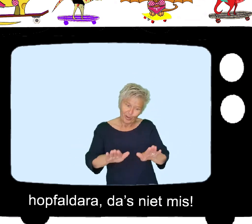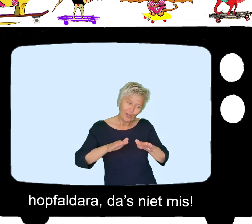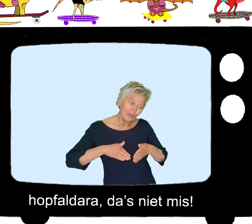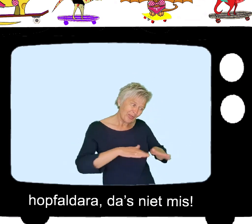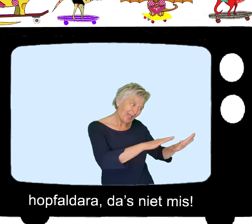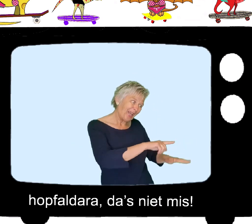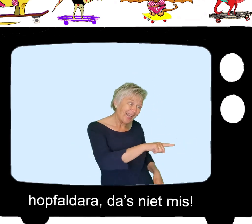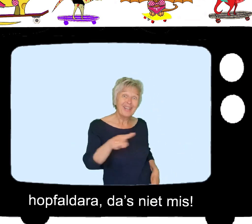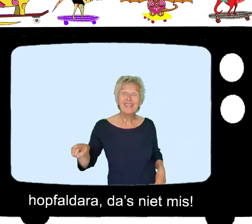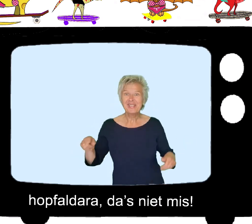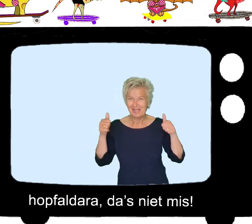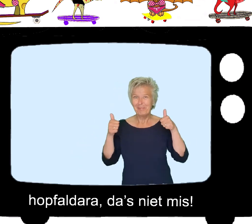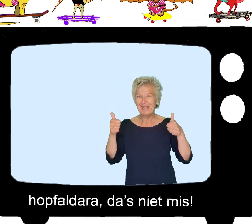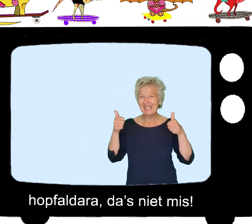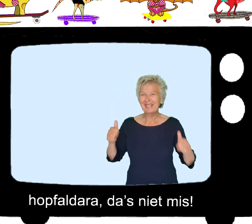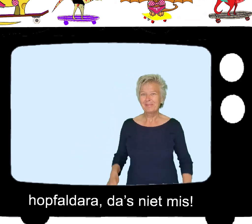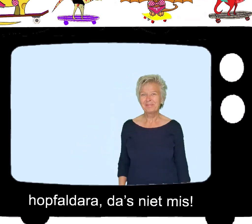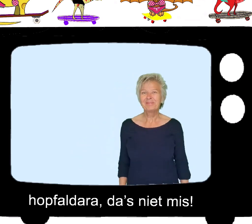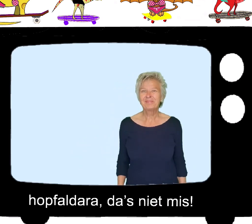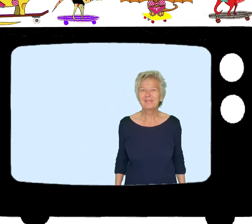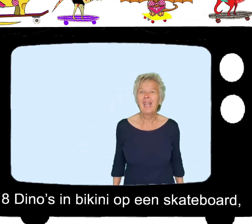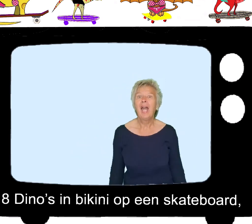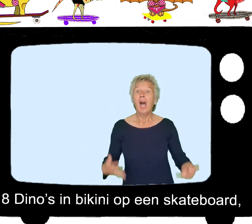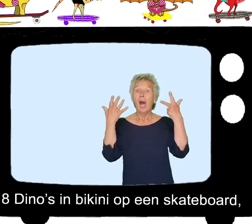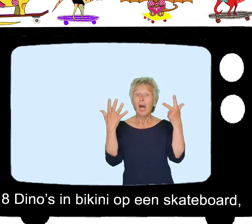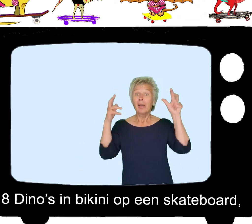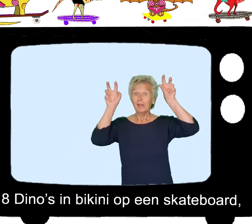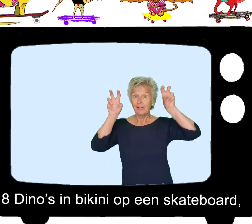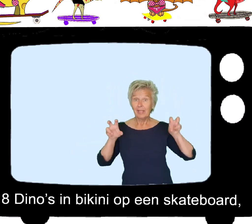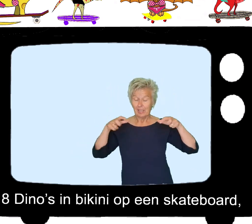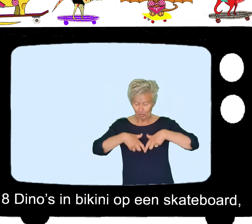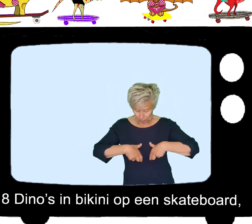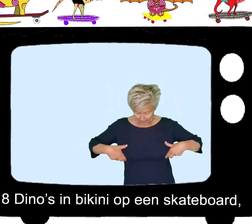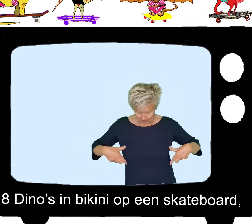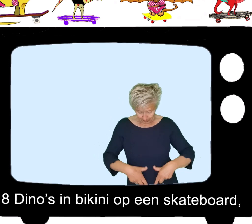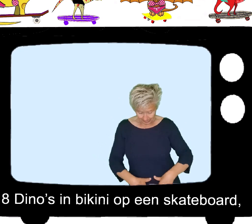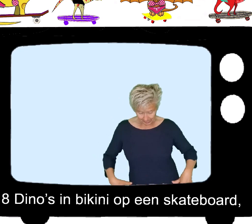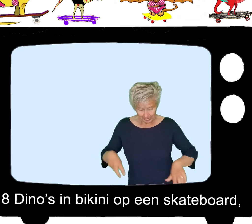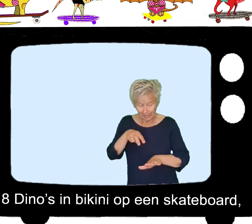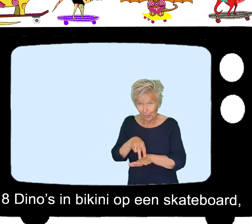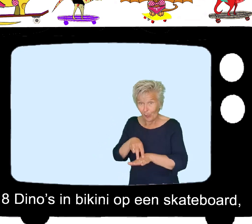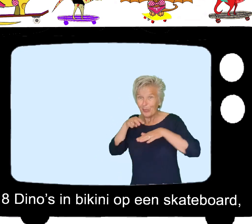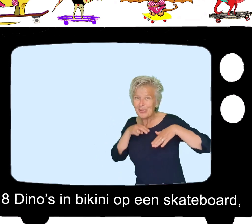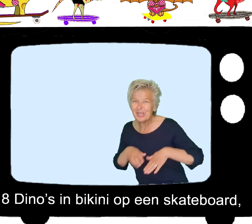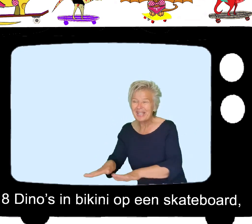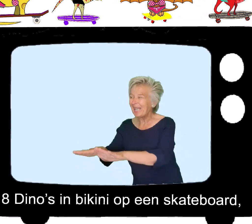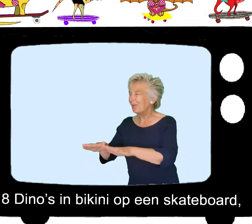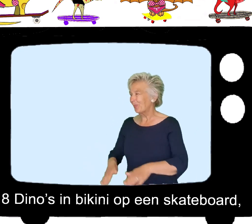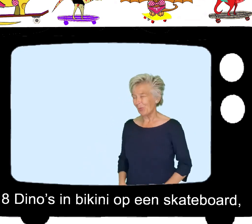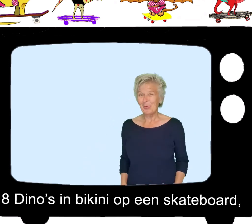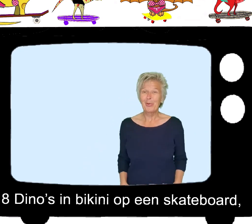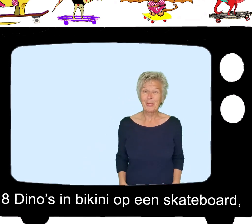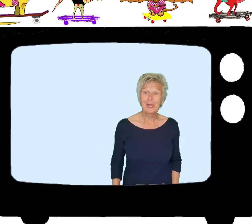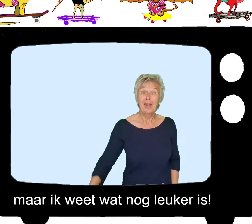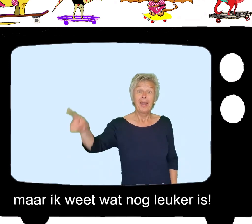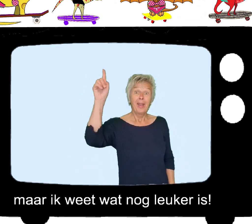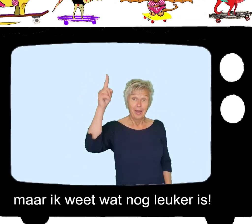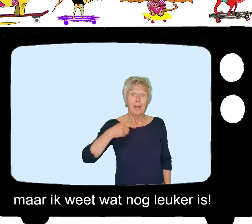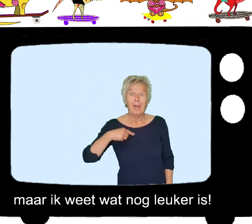pauldera, dat is niet mis Acht dino's in bikini op een skateboard Maar